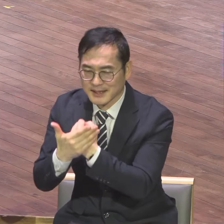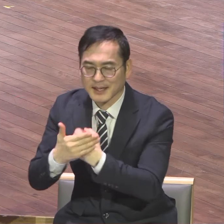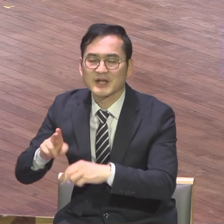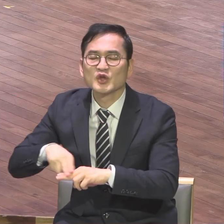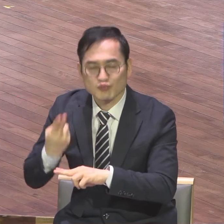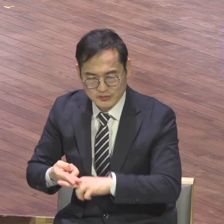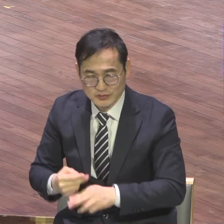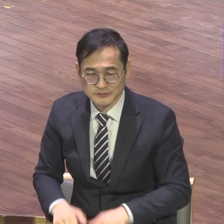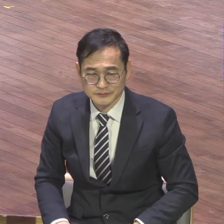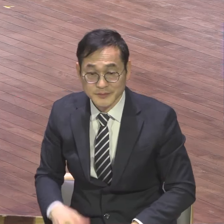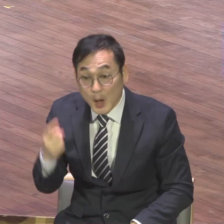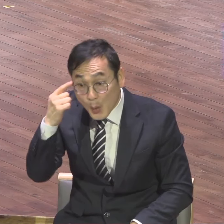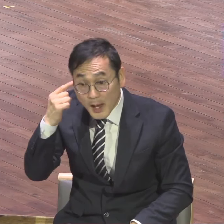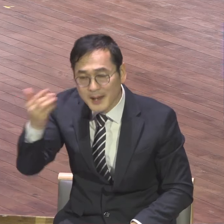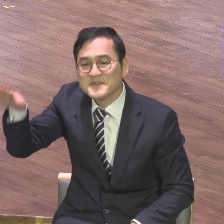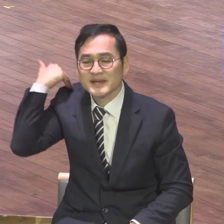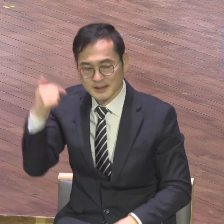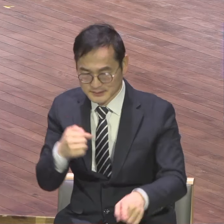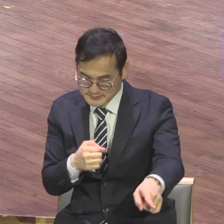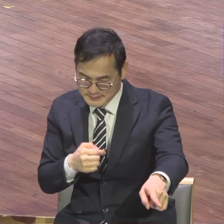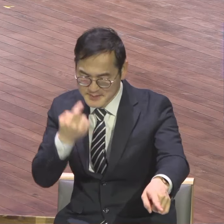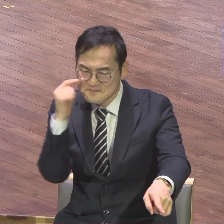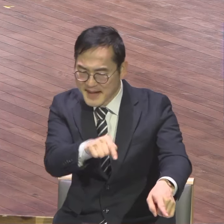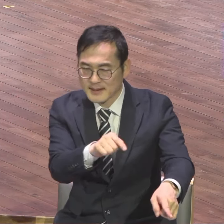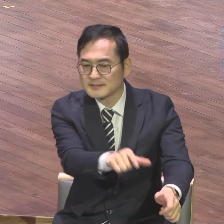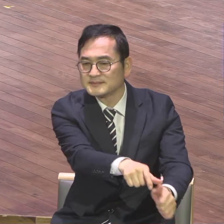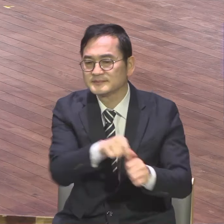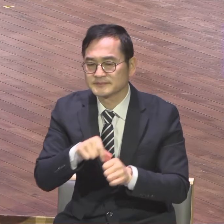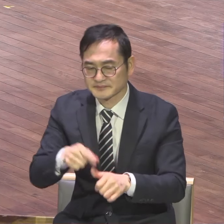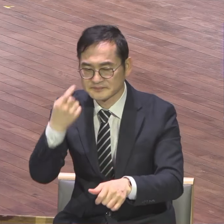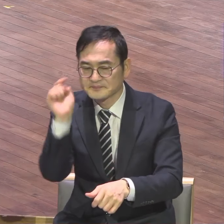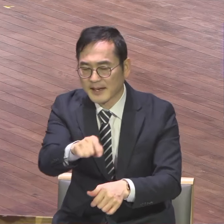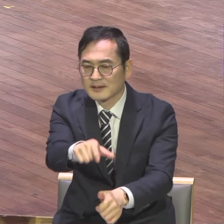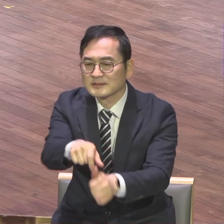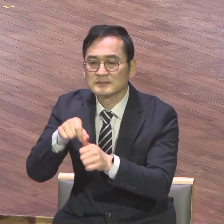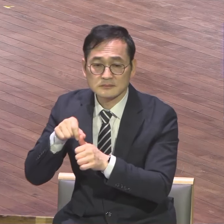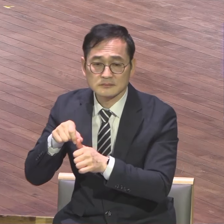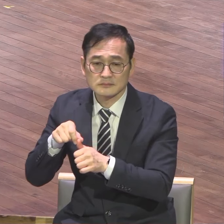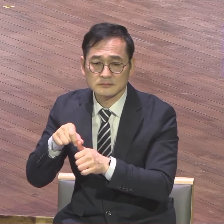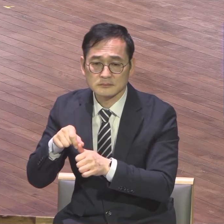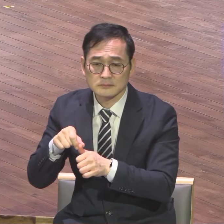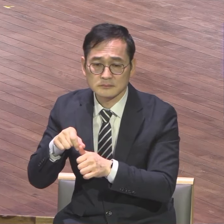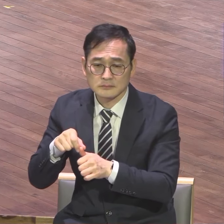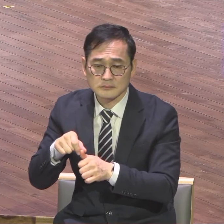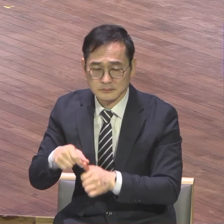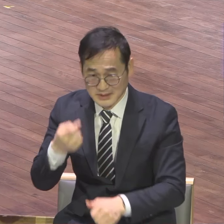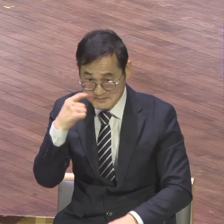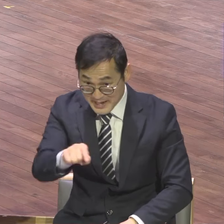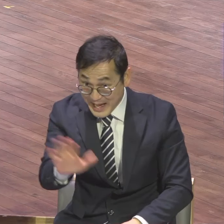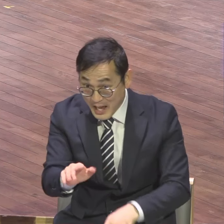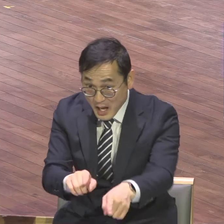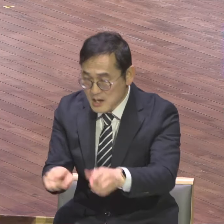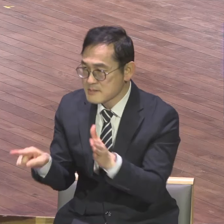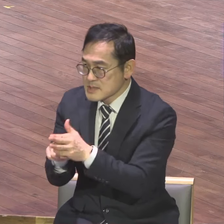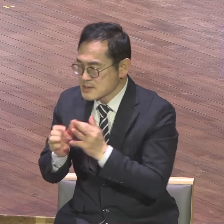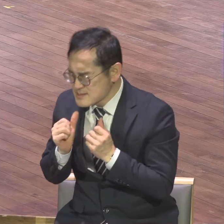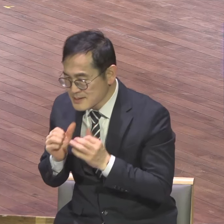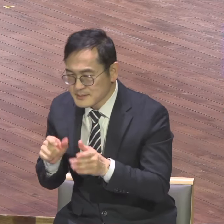택한 받았기 때문에 믿을 수밖에 없고 택한 못 받은 사람은 아무리 믿을라도 안 믿고 믿을라도